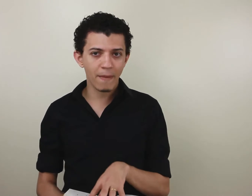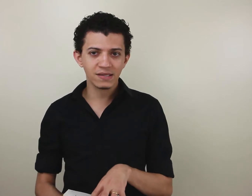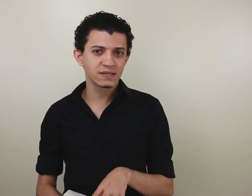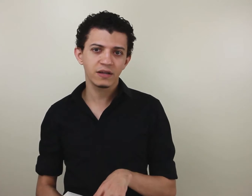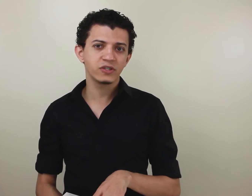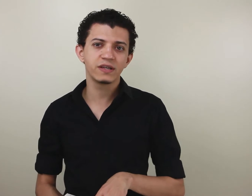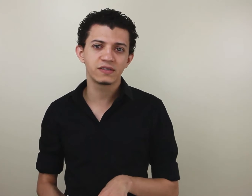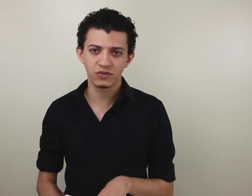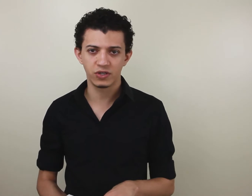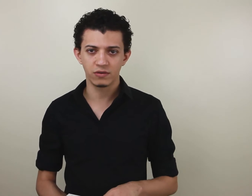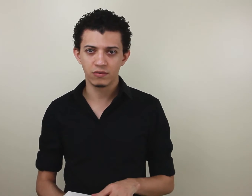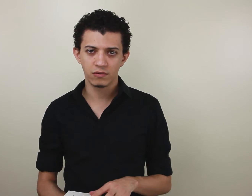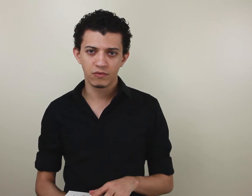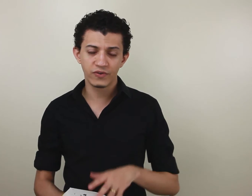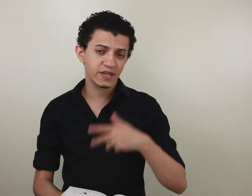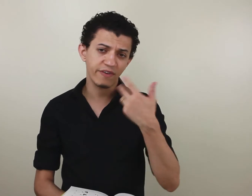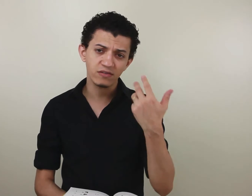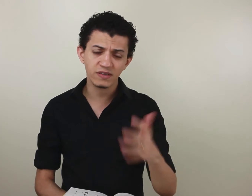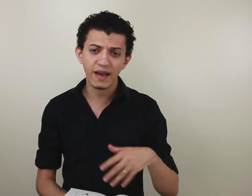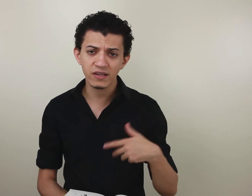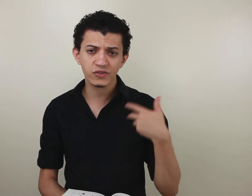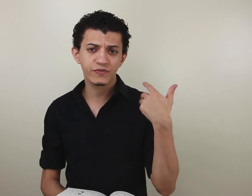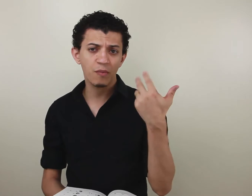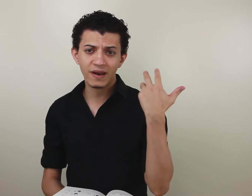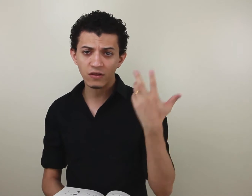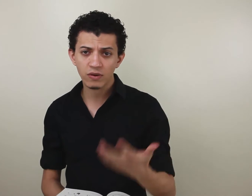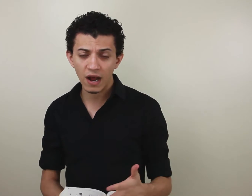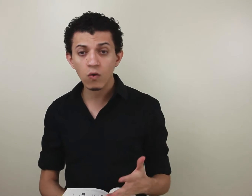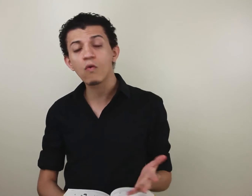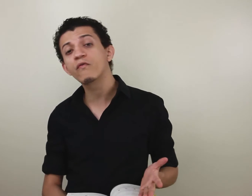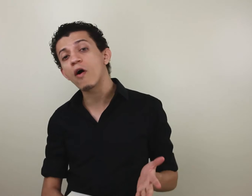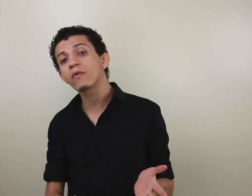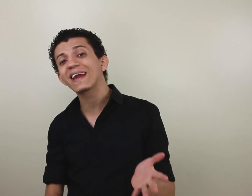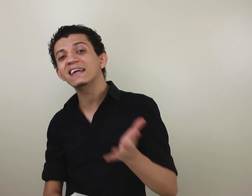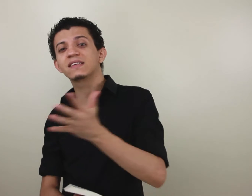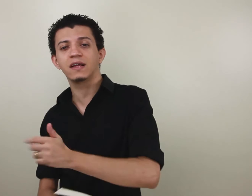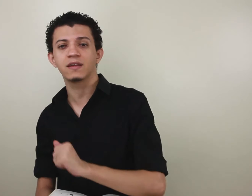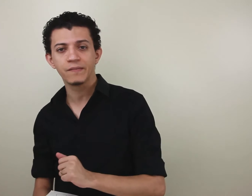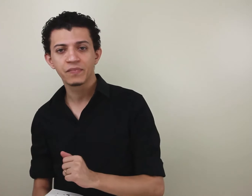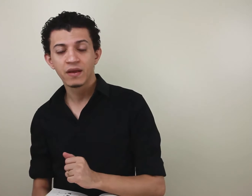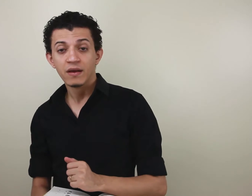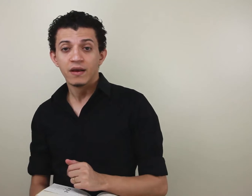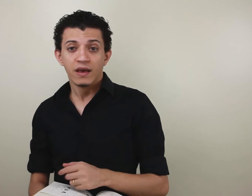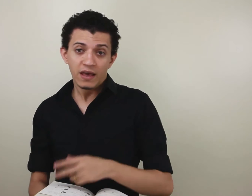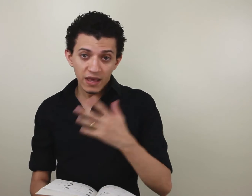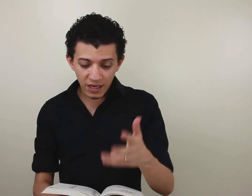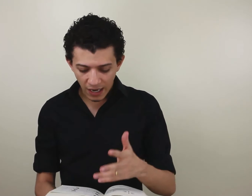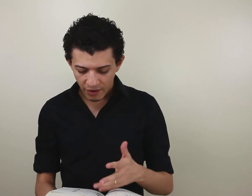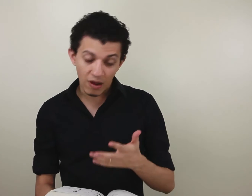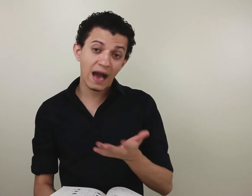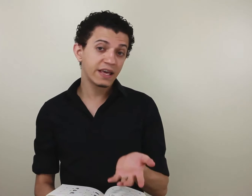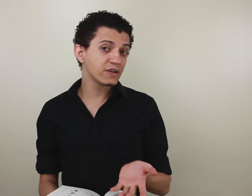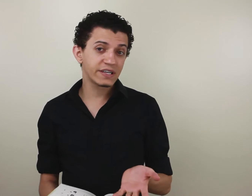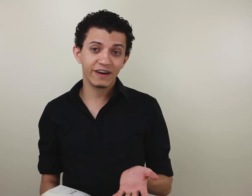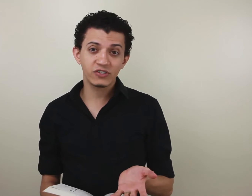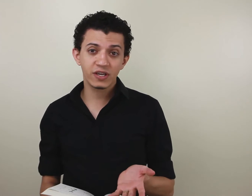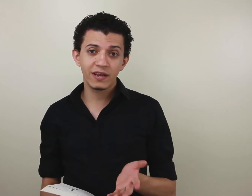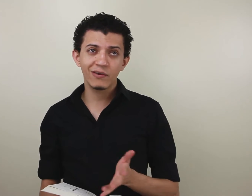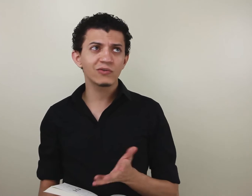maçante nesse sentido. Você vai estudar isso de forma natural, com foco na escrita. E, claro, aqui você vai adquirir o